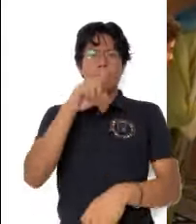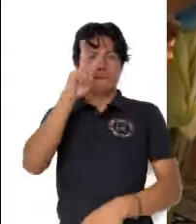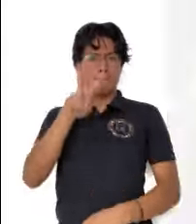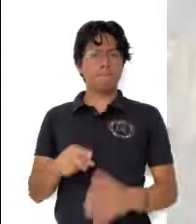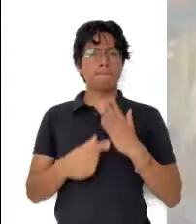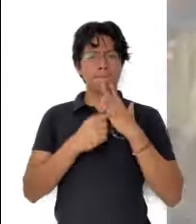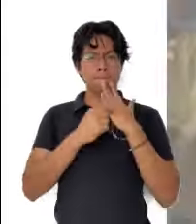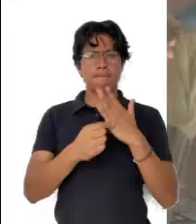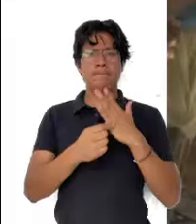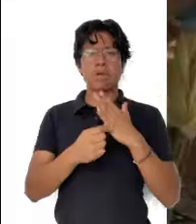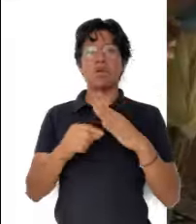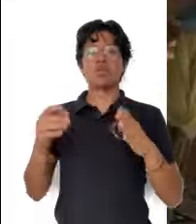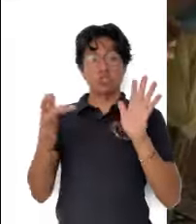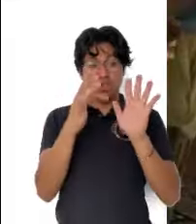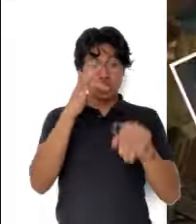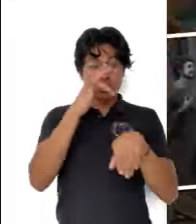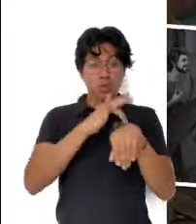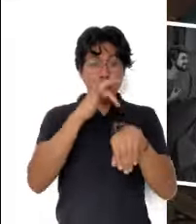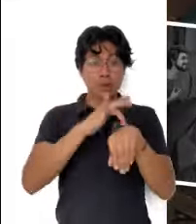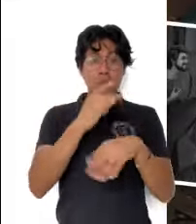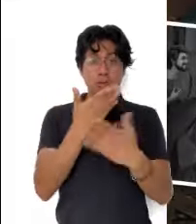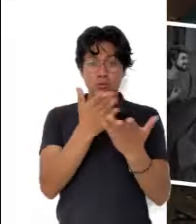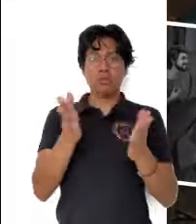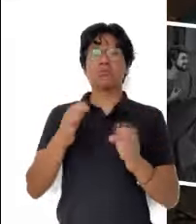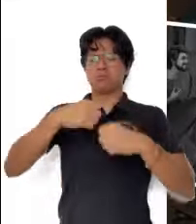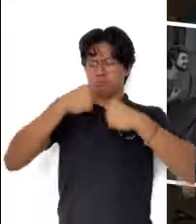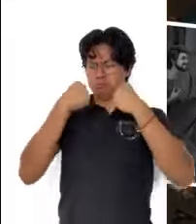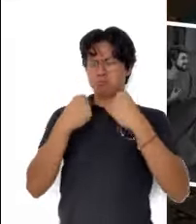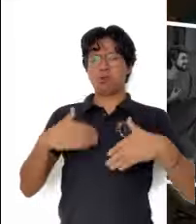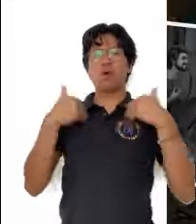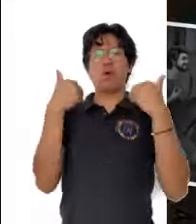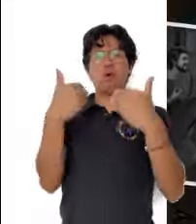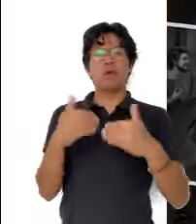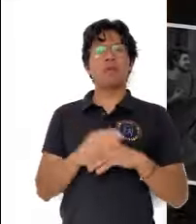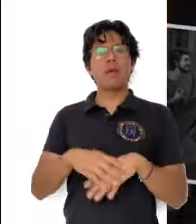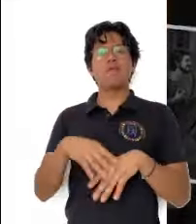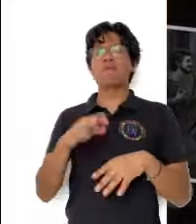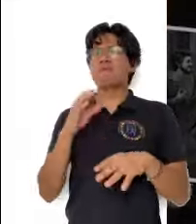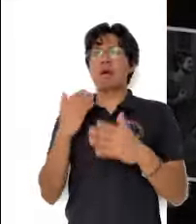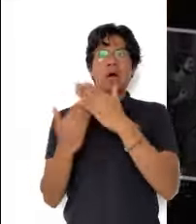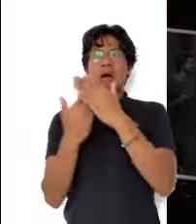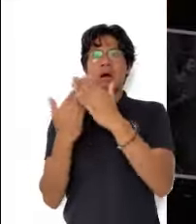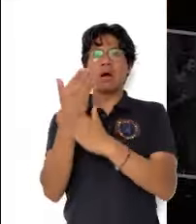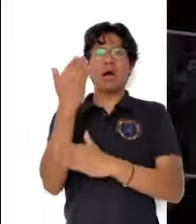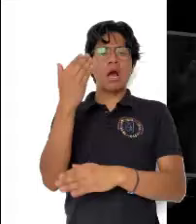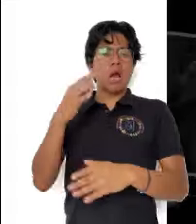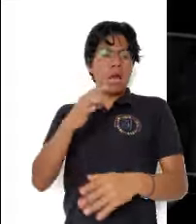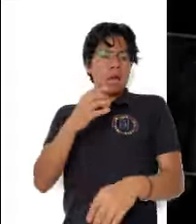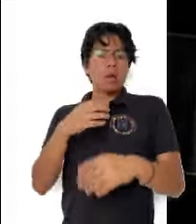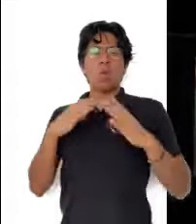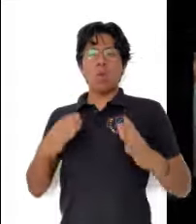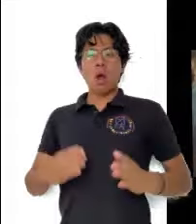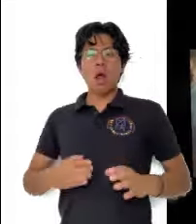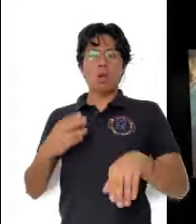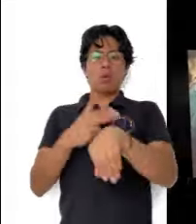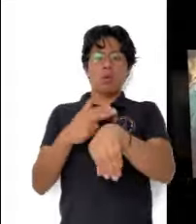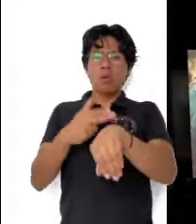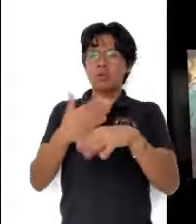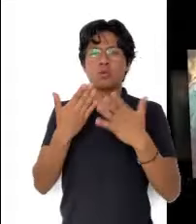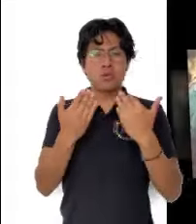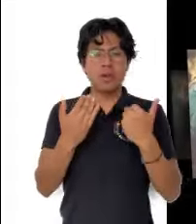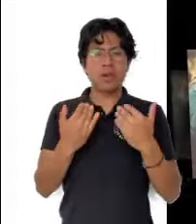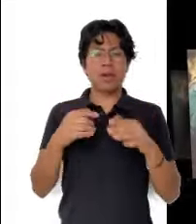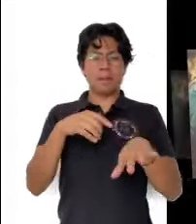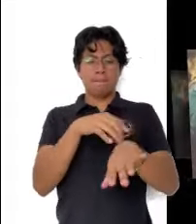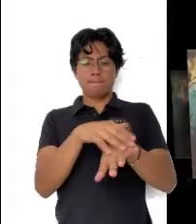persona. Tóquenme y convénzanse. Un fantasma no tiene ni carne ni huesos como ven que tengo